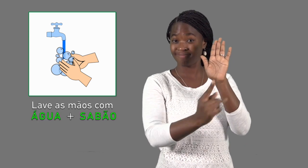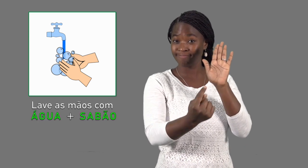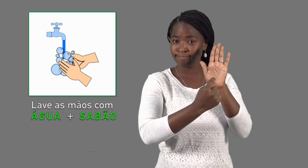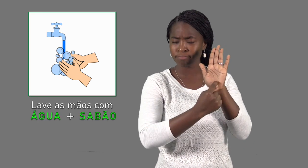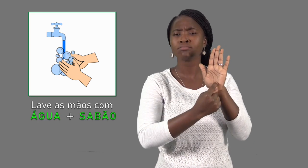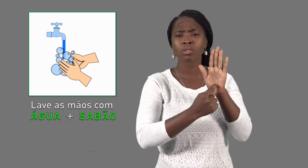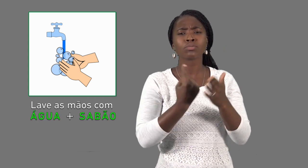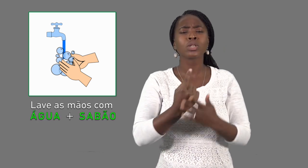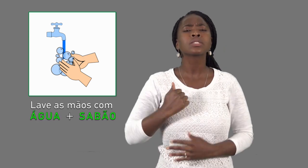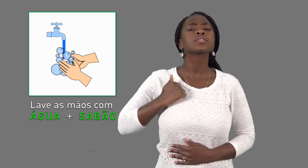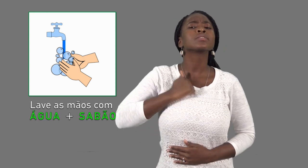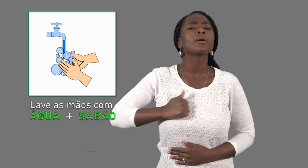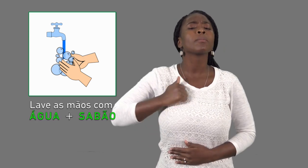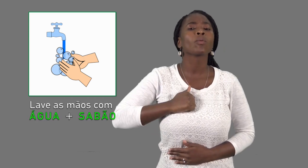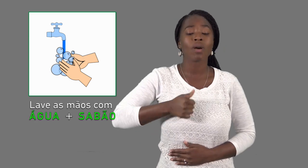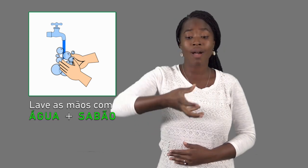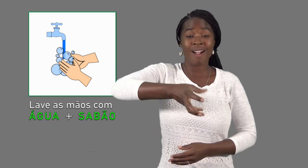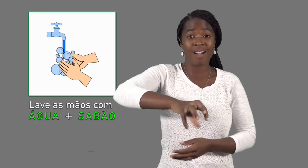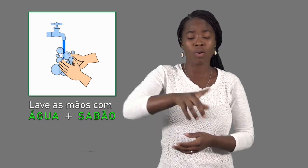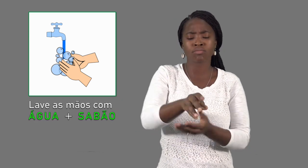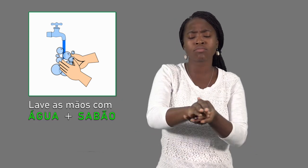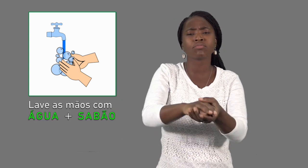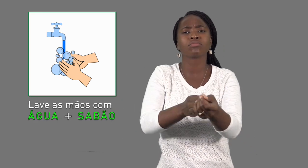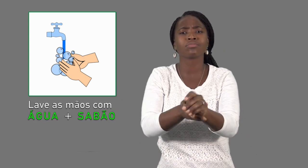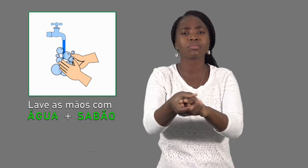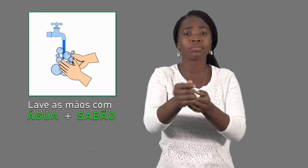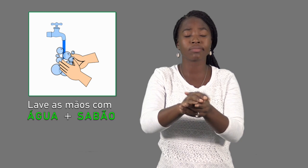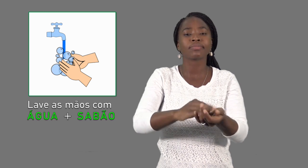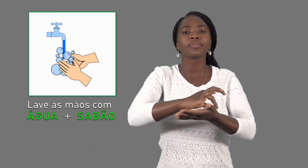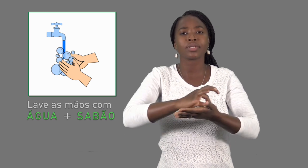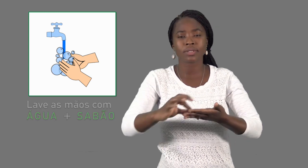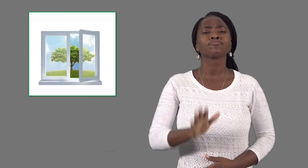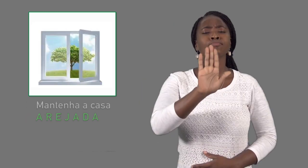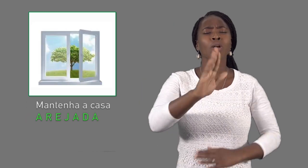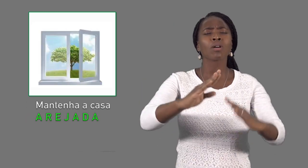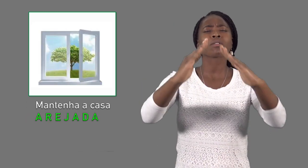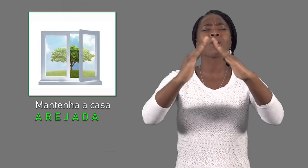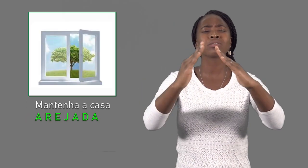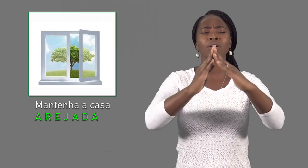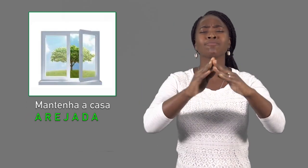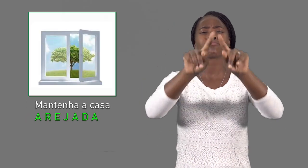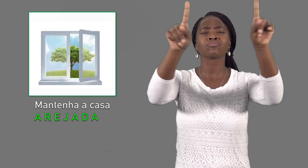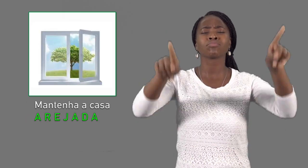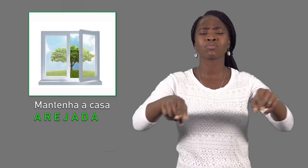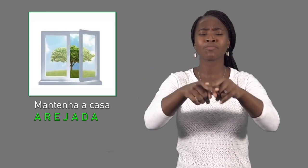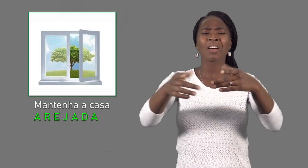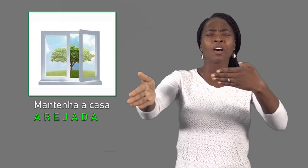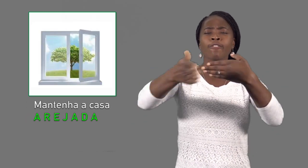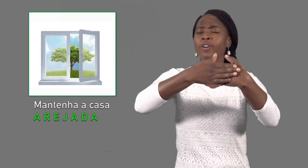Lave as mãos com água e sabão para que fiquem limpas. Na sua casa, não deixe as